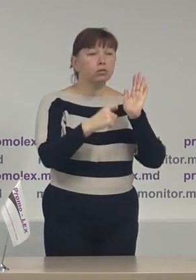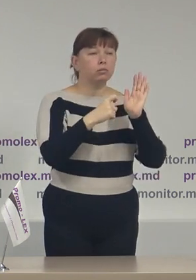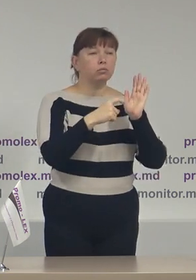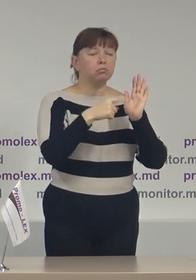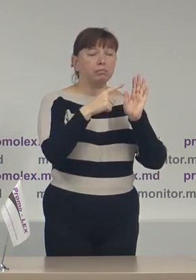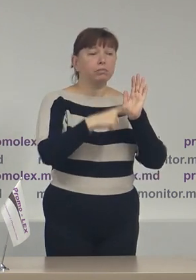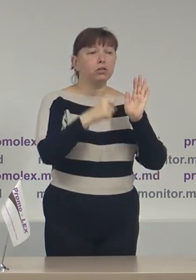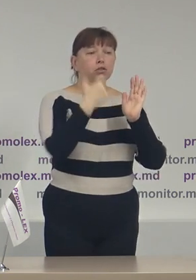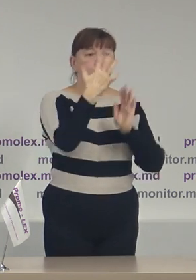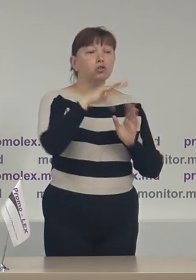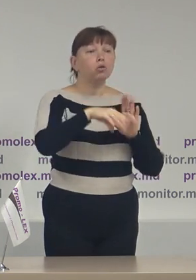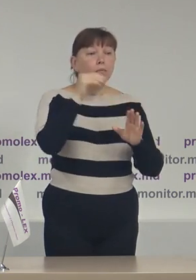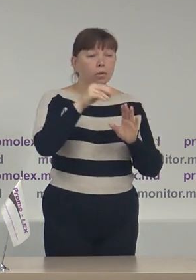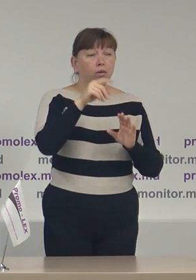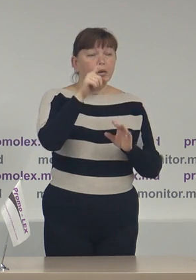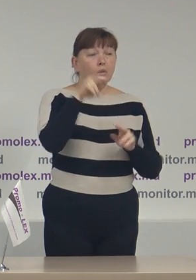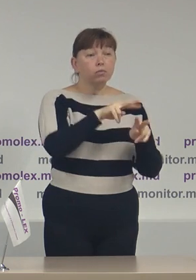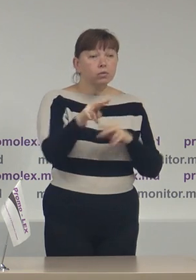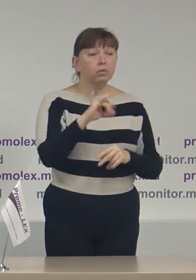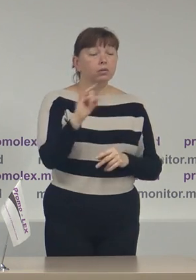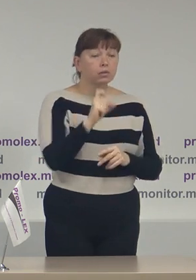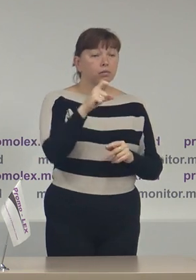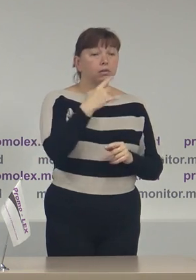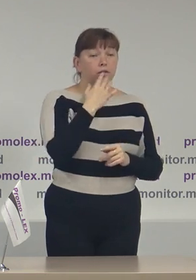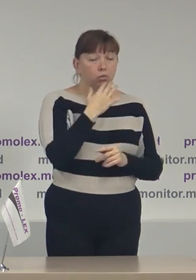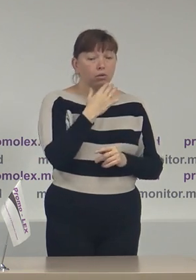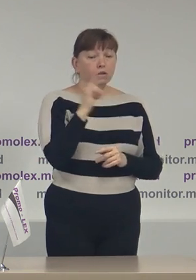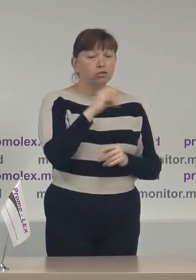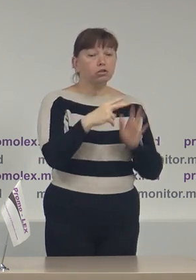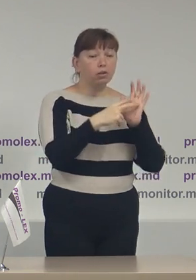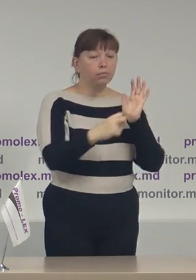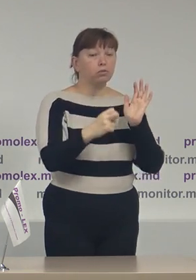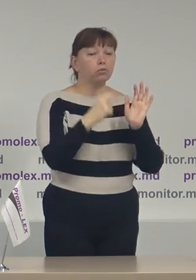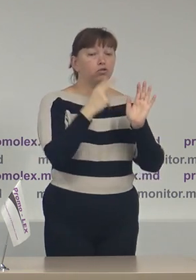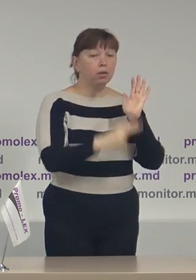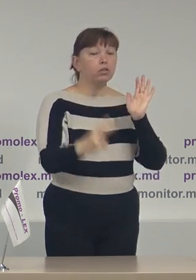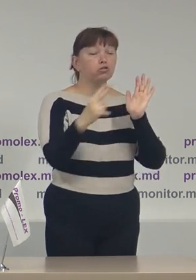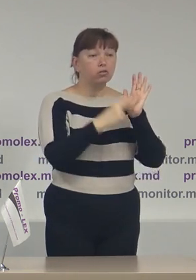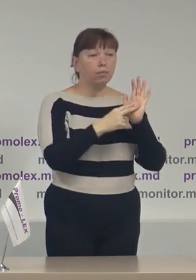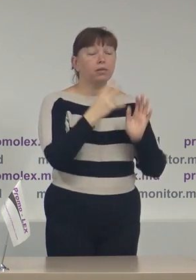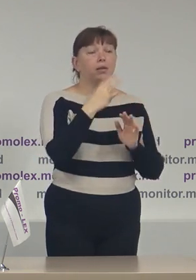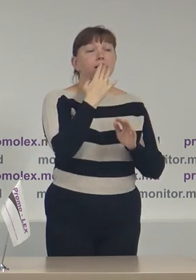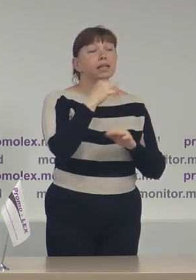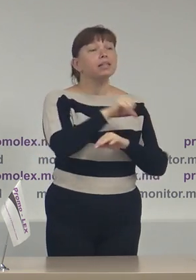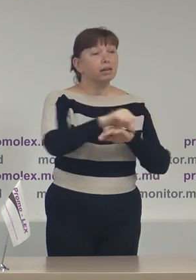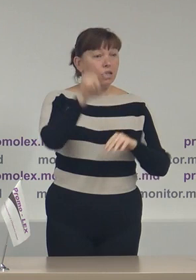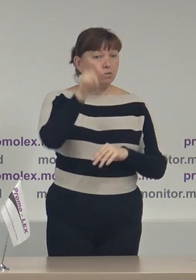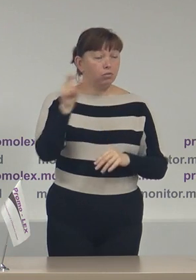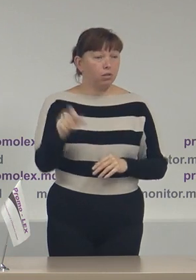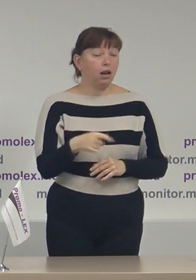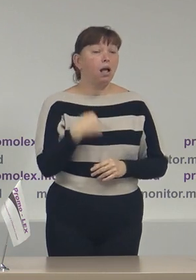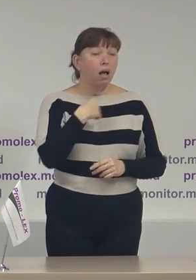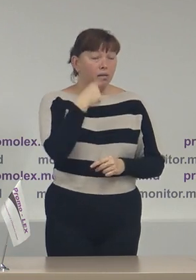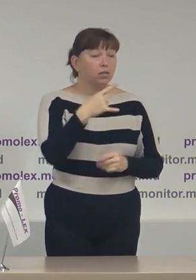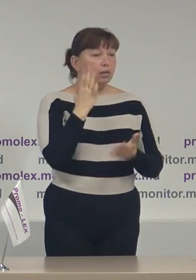observători dintre care 3.389 naționali și 776 observători internaționali. Am zis că